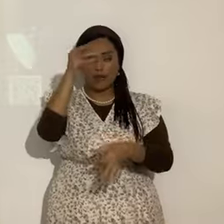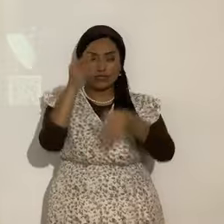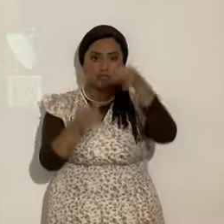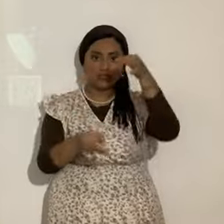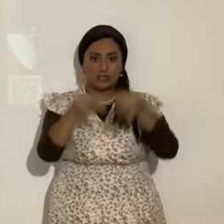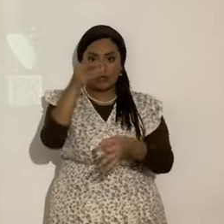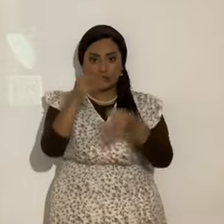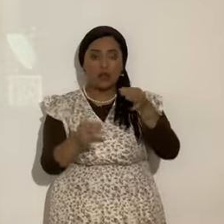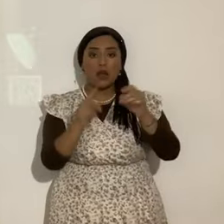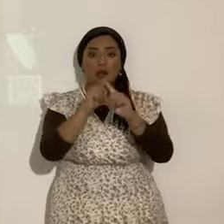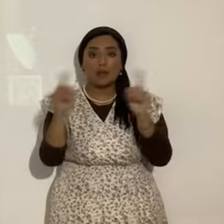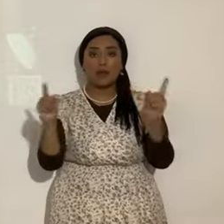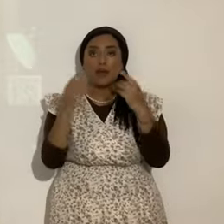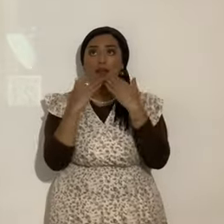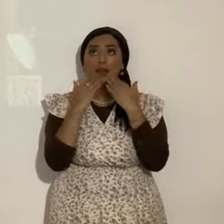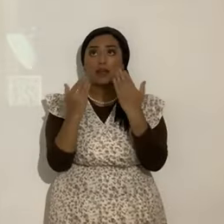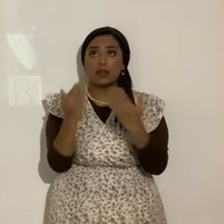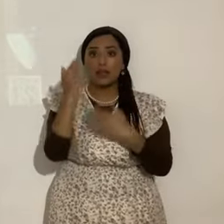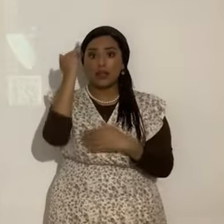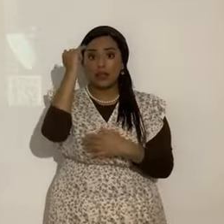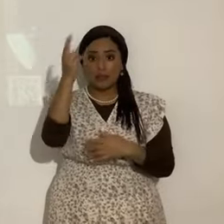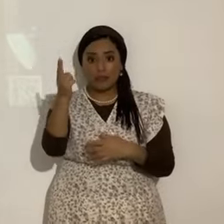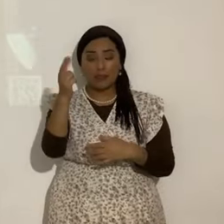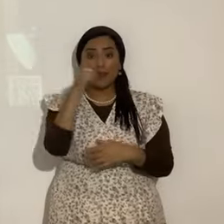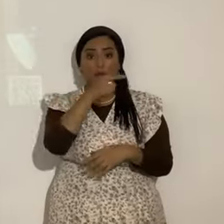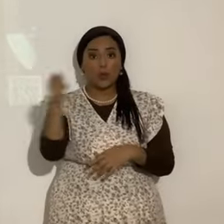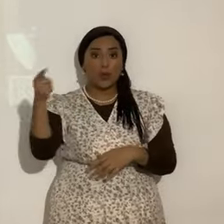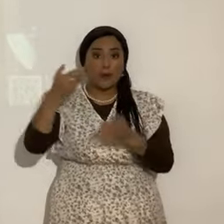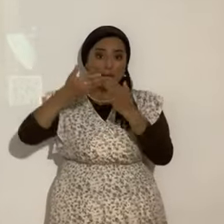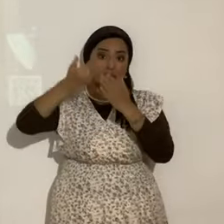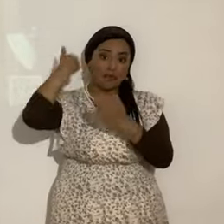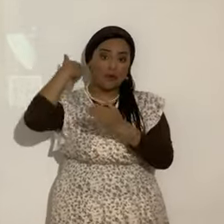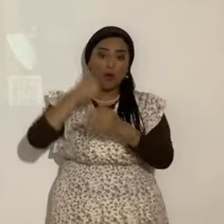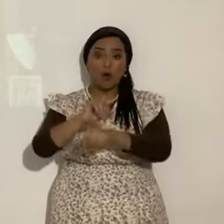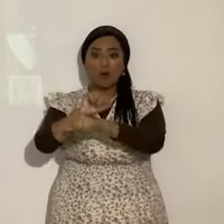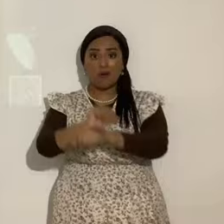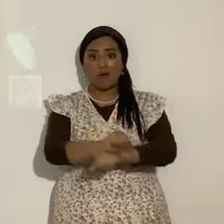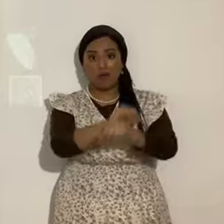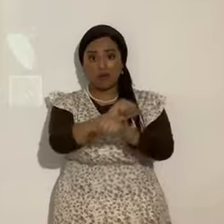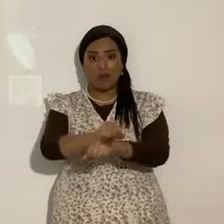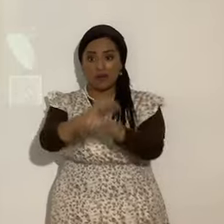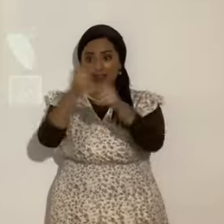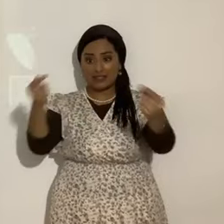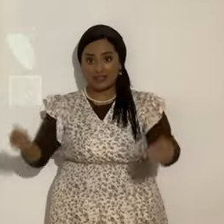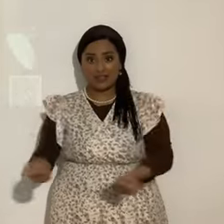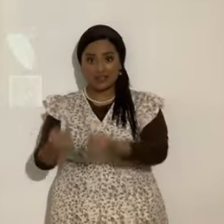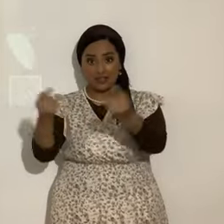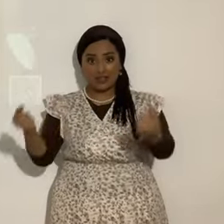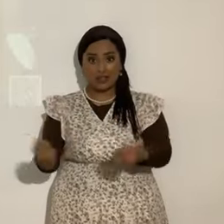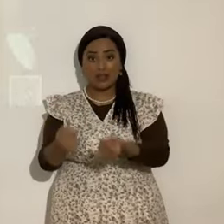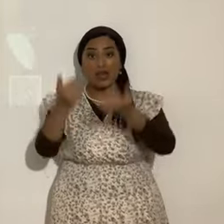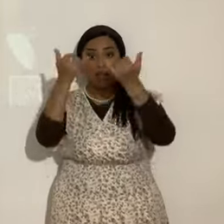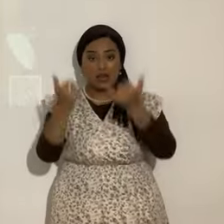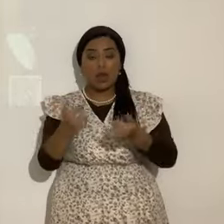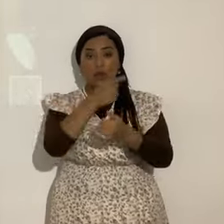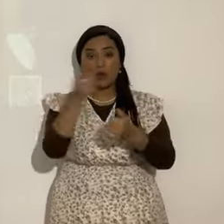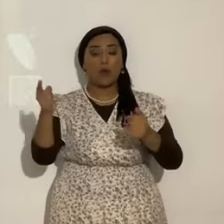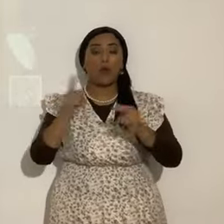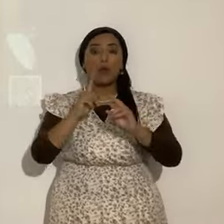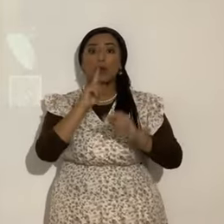Pero gracias a Yahweh que aunque erais esclavos. Erais. Esclavos del pecado. Habéis obedecido de corazón en